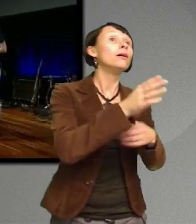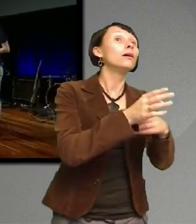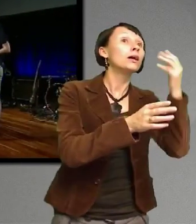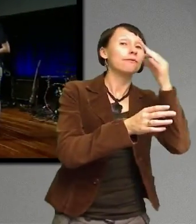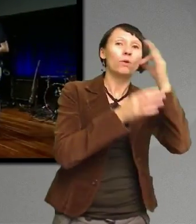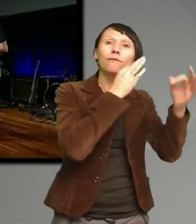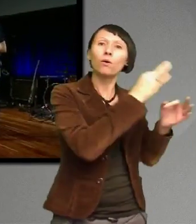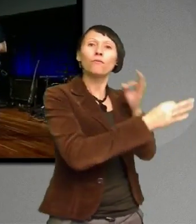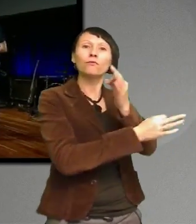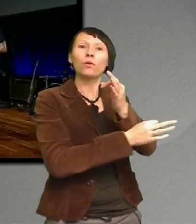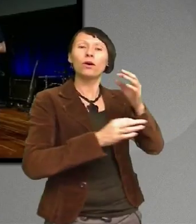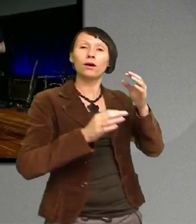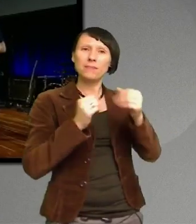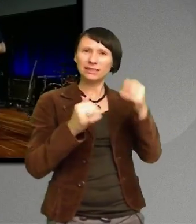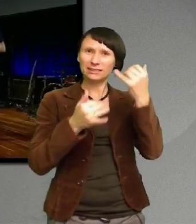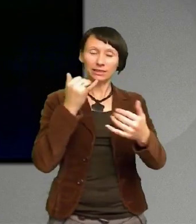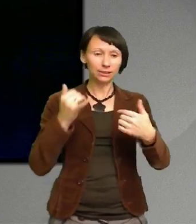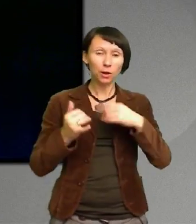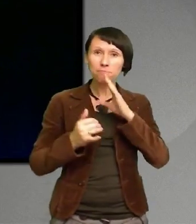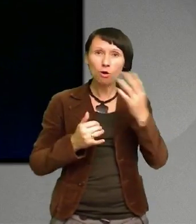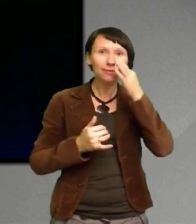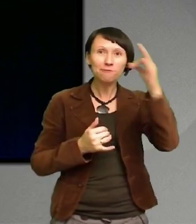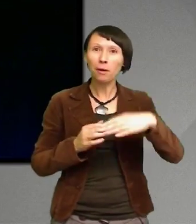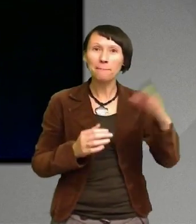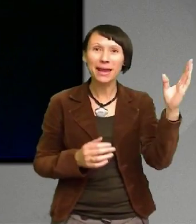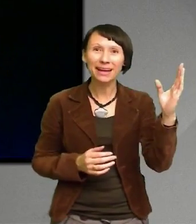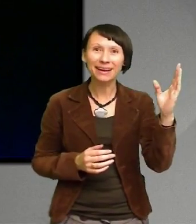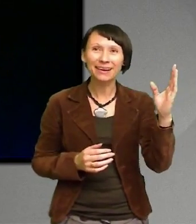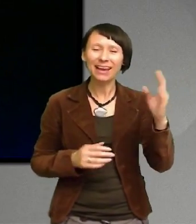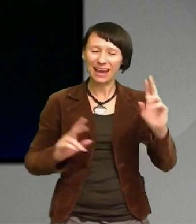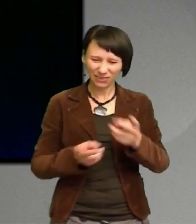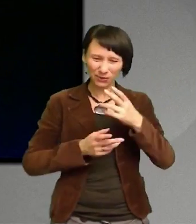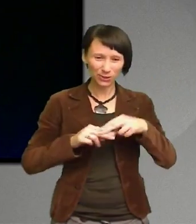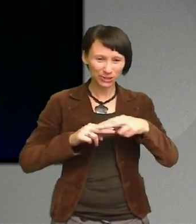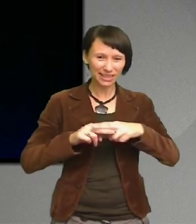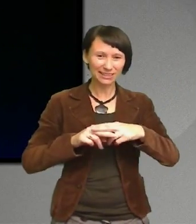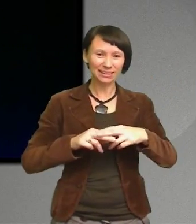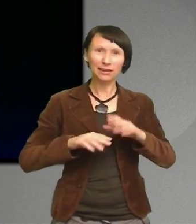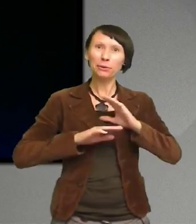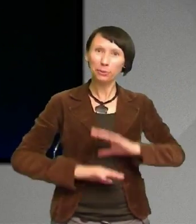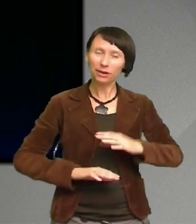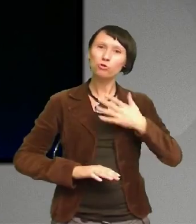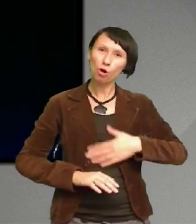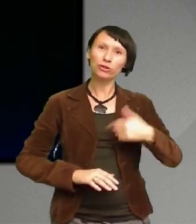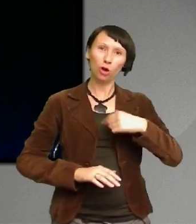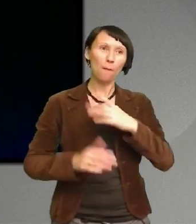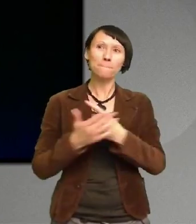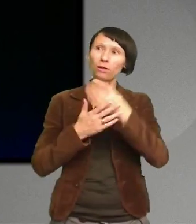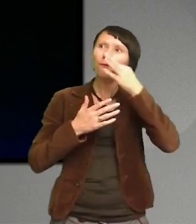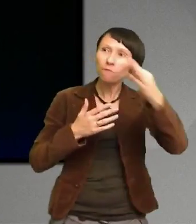Men det var även den här känslan Att veta att det var okej att fråga Det var okej att be om hjälp Och jag tror det är det som är mentorskap för